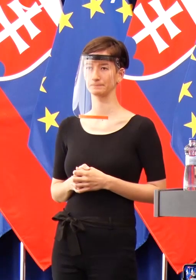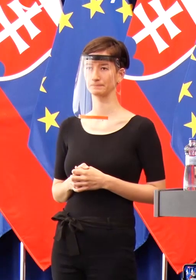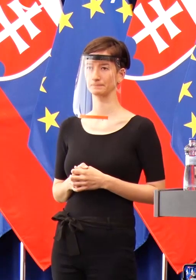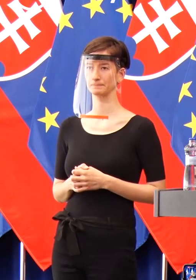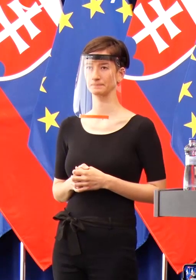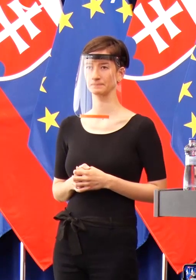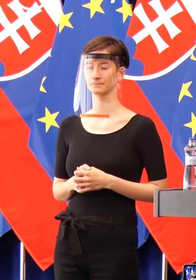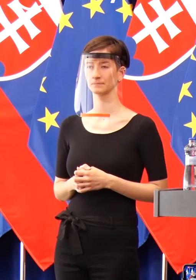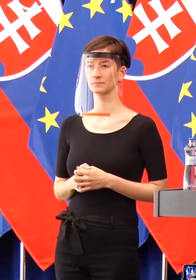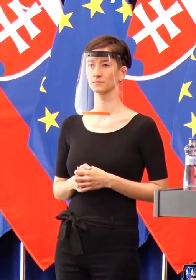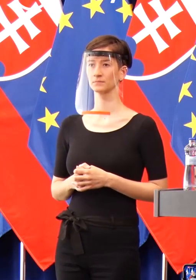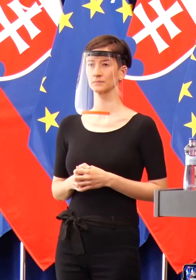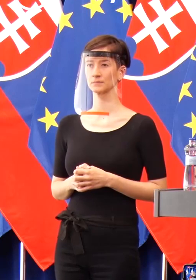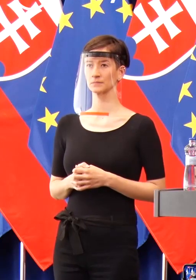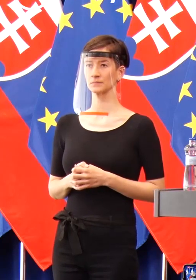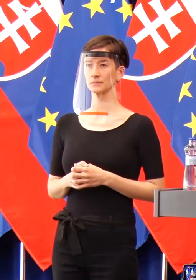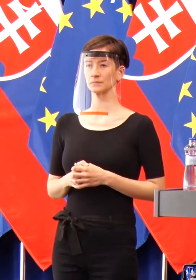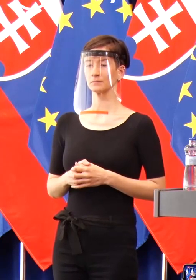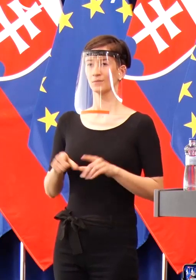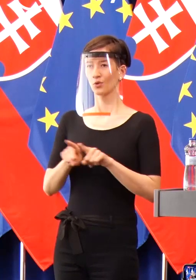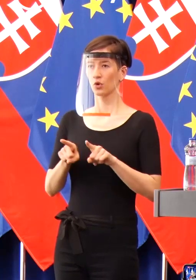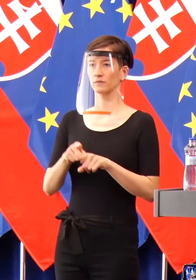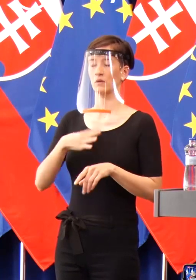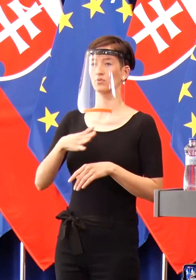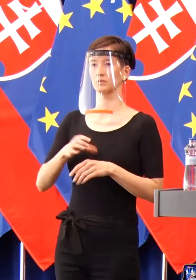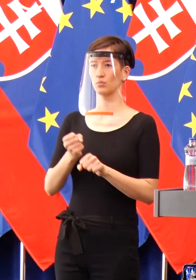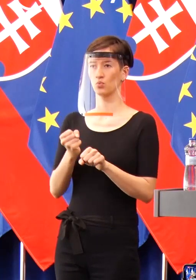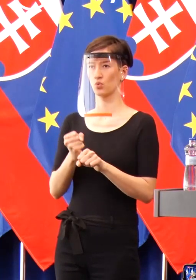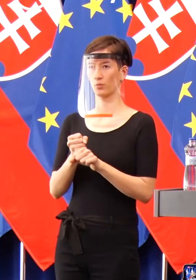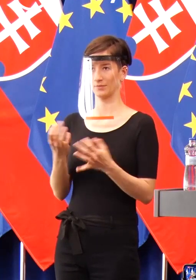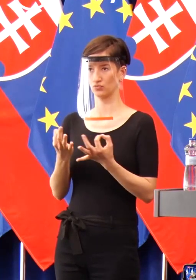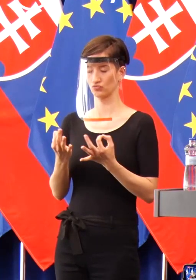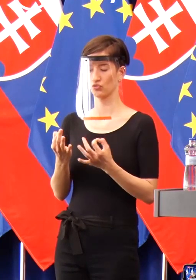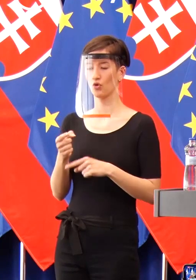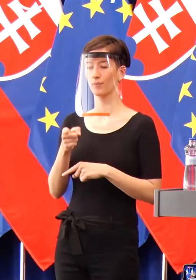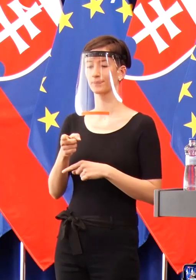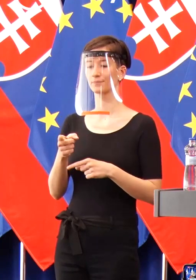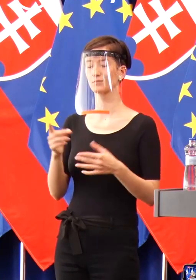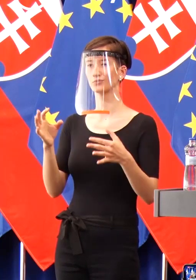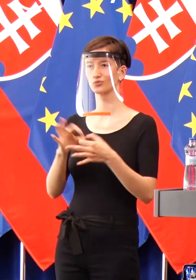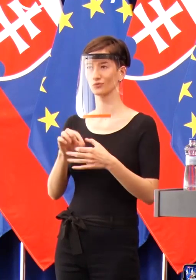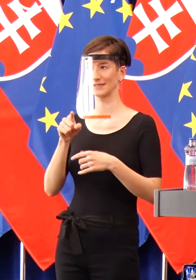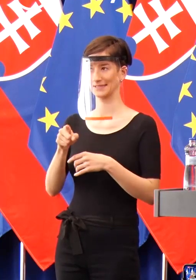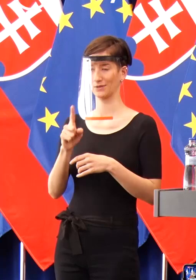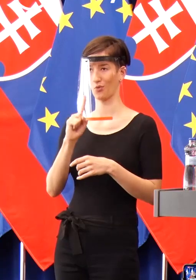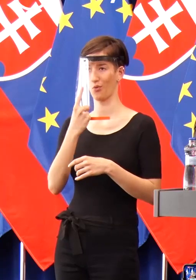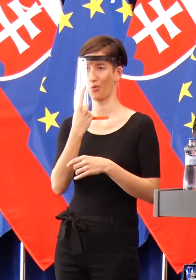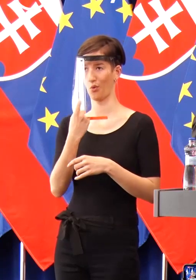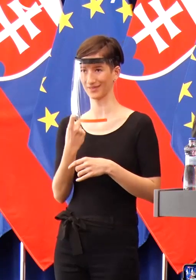Zároveň ideme výrazne navýšiť aj počet takých mobilných odberových jednotiek.